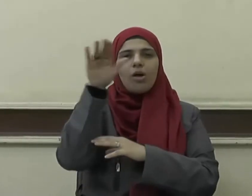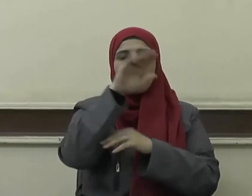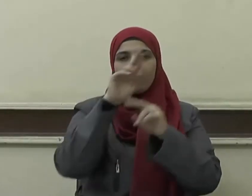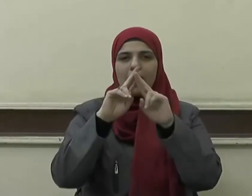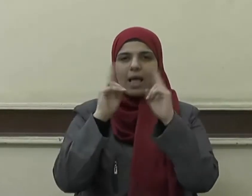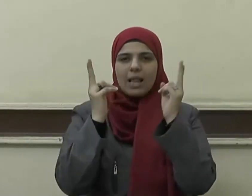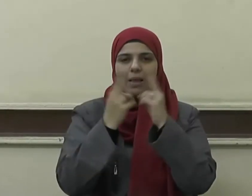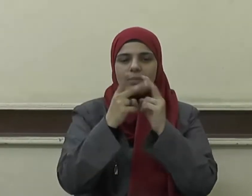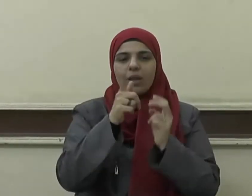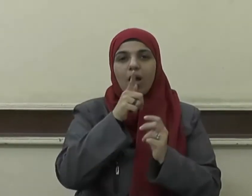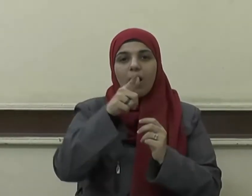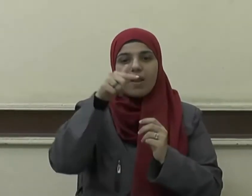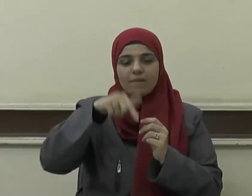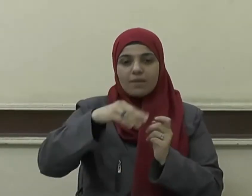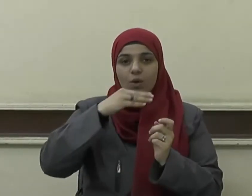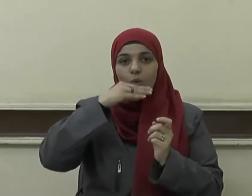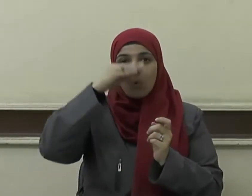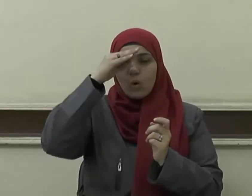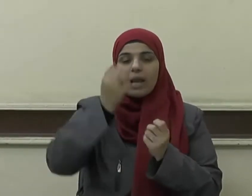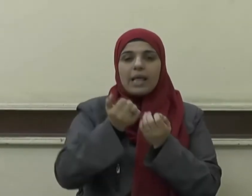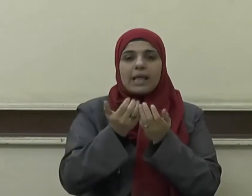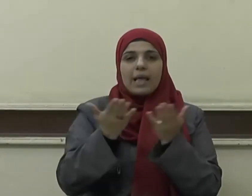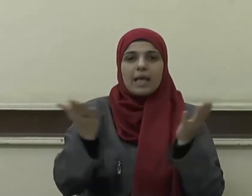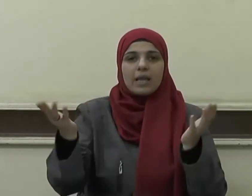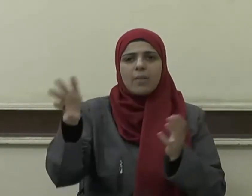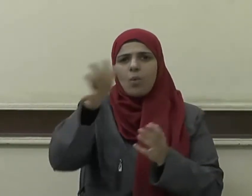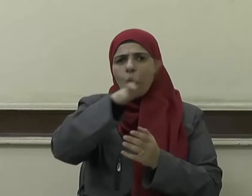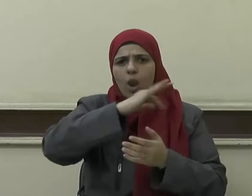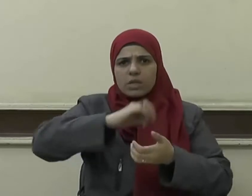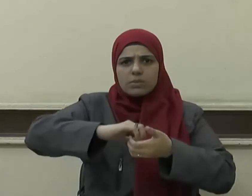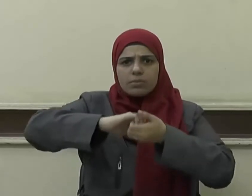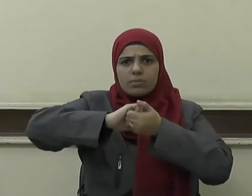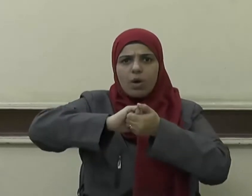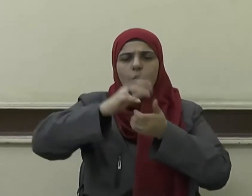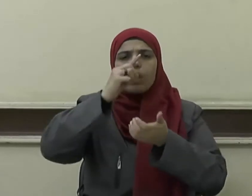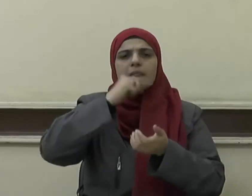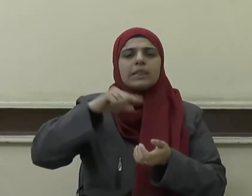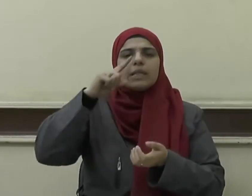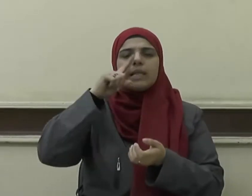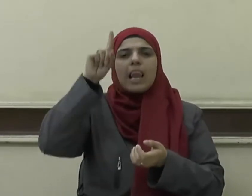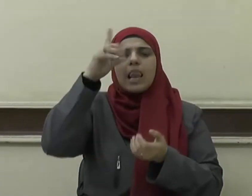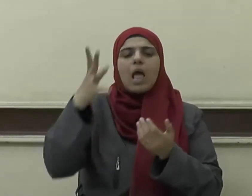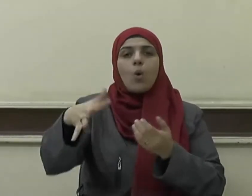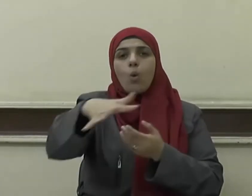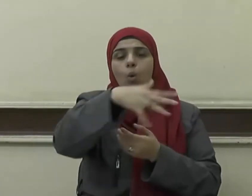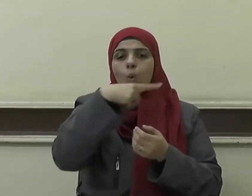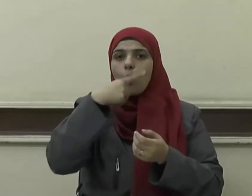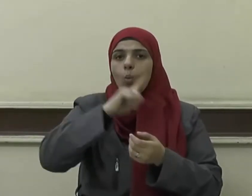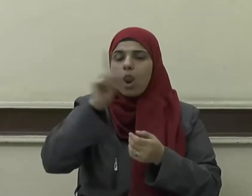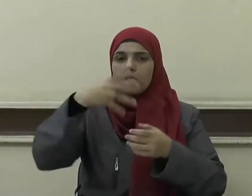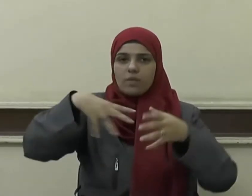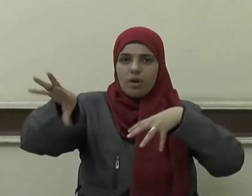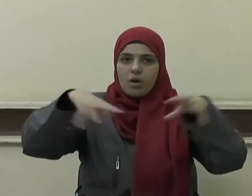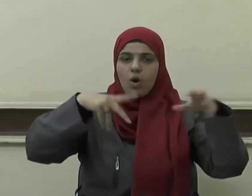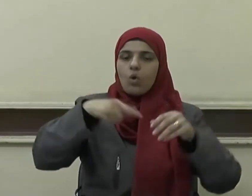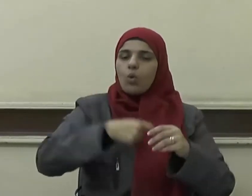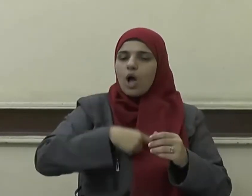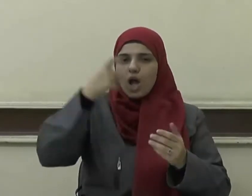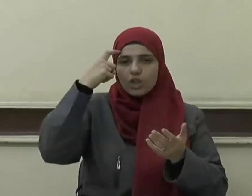واعتصموا بحبل الله جميعا ولا تفرقوا وأشهد أن لا إله إلا الله وحده لا شريك